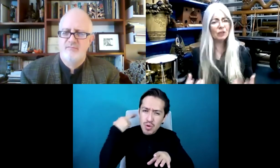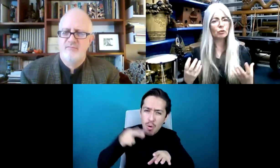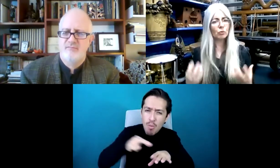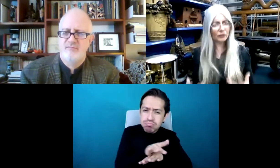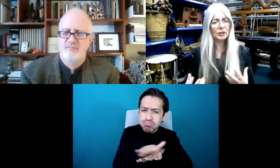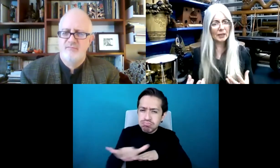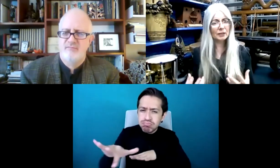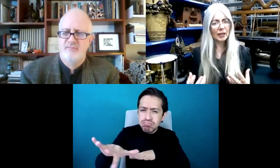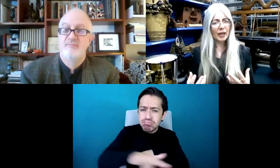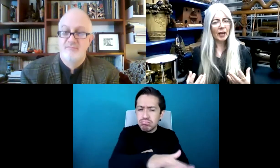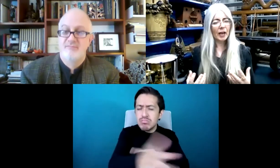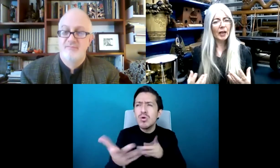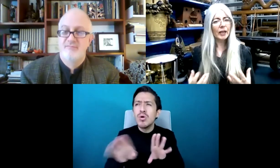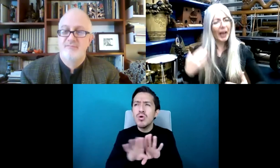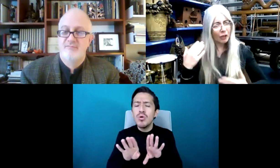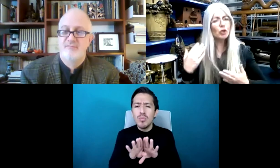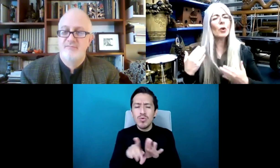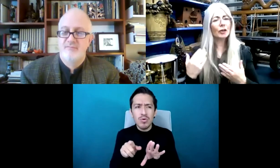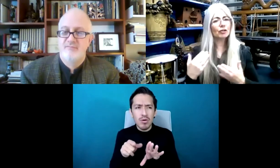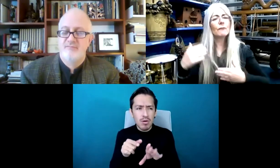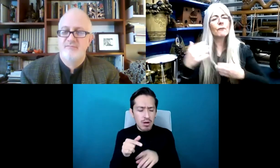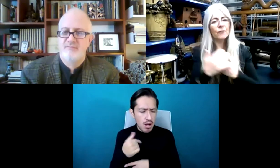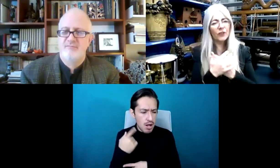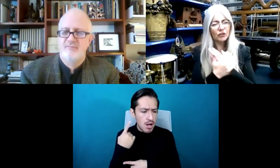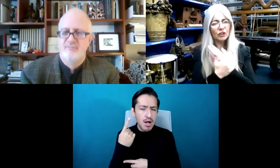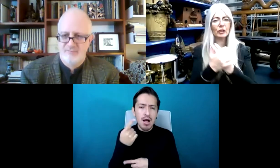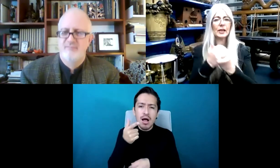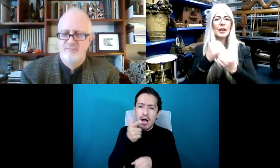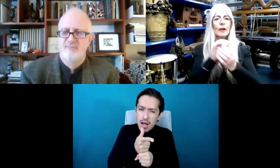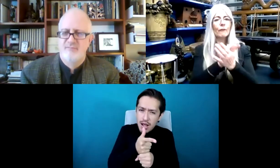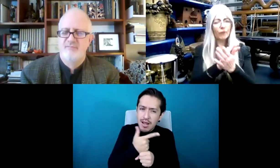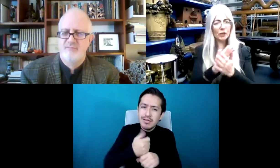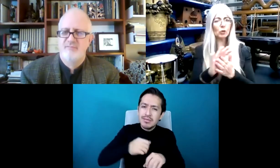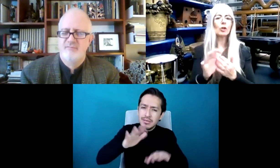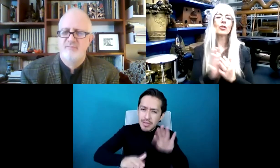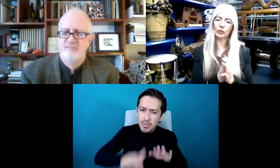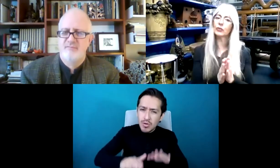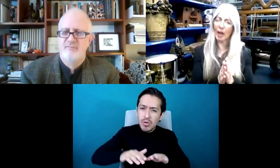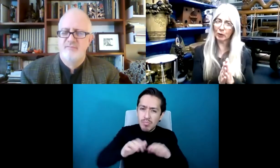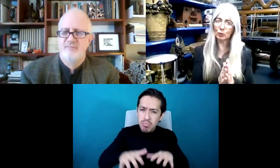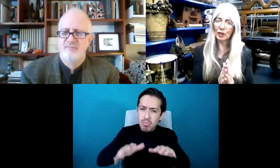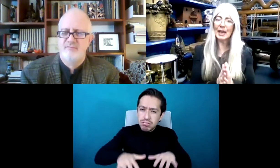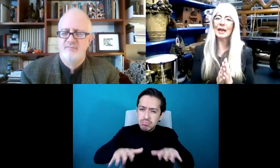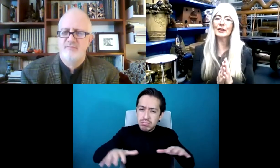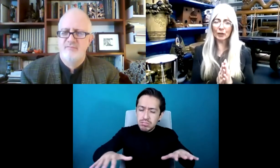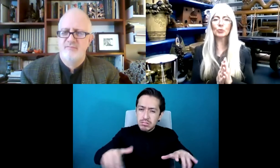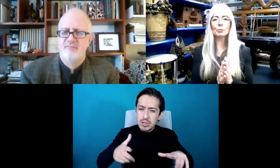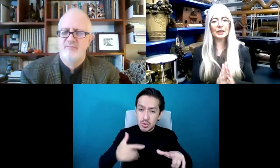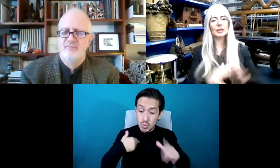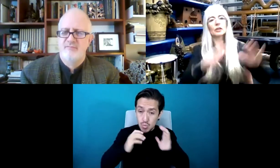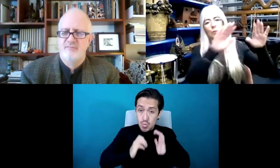este tambor resona. Puedes físicamente sentir